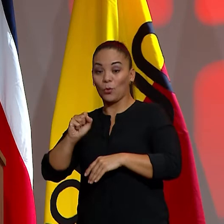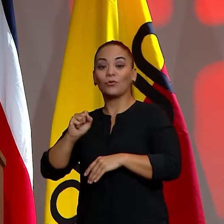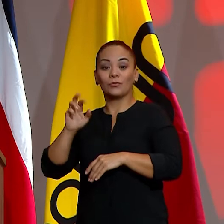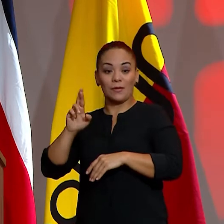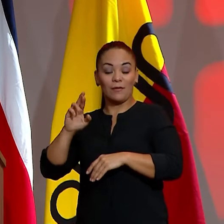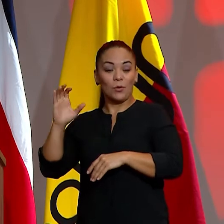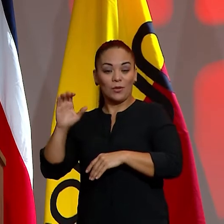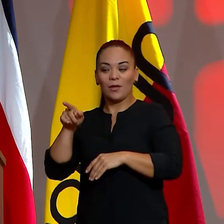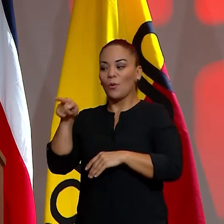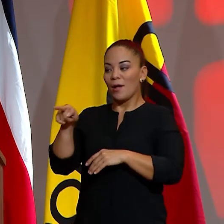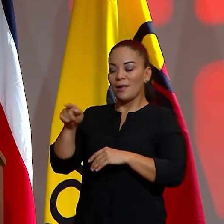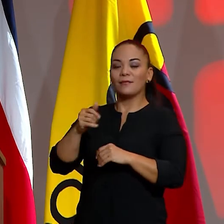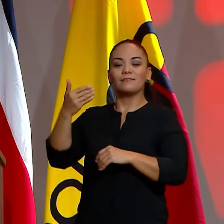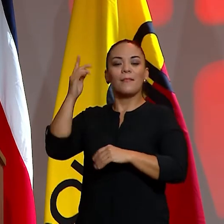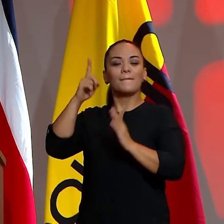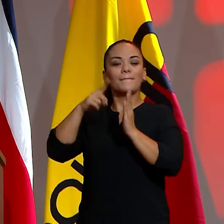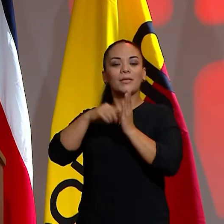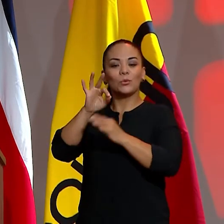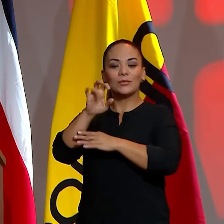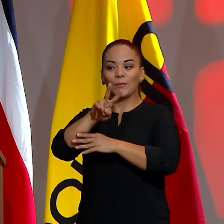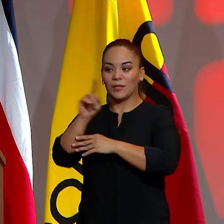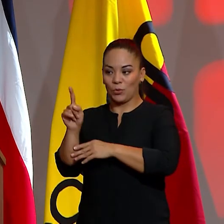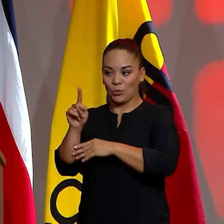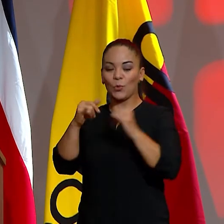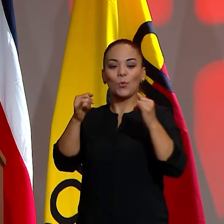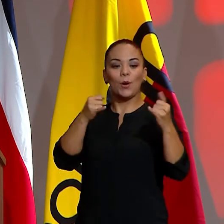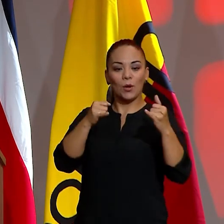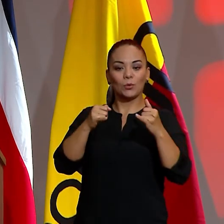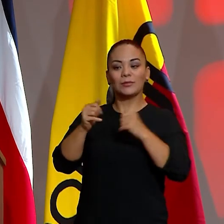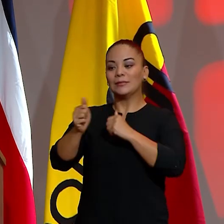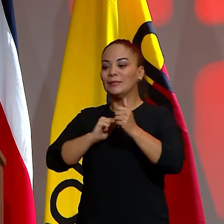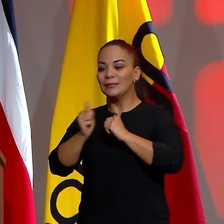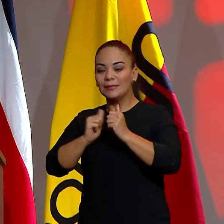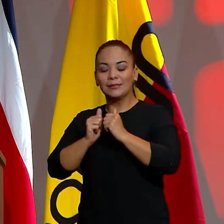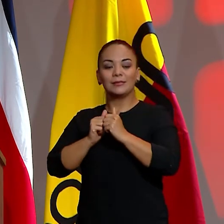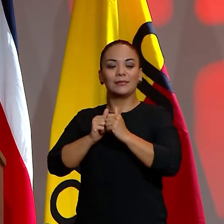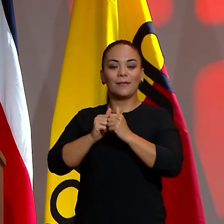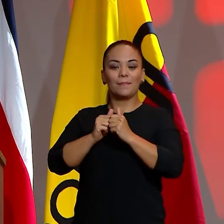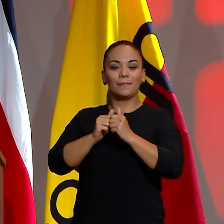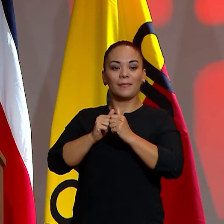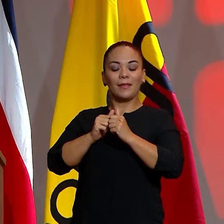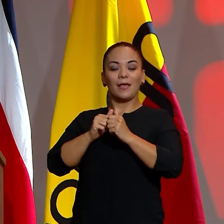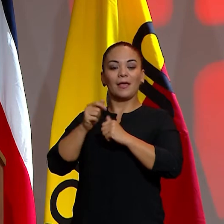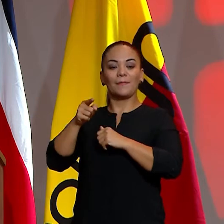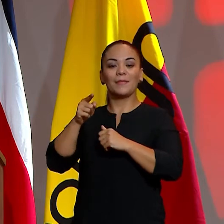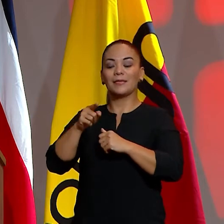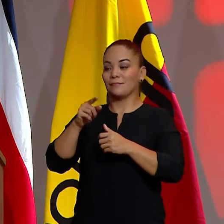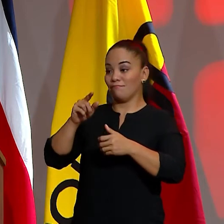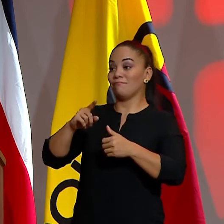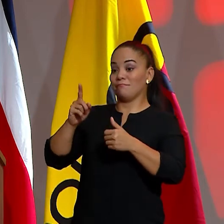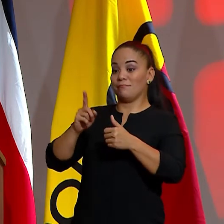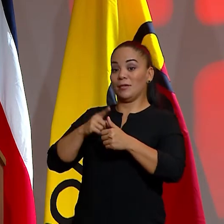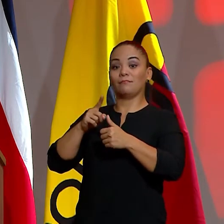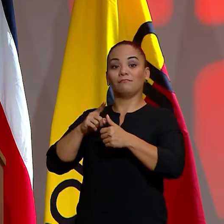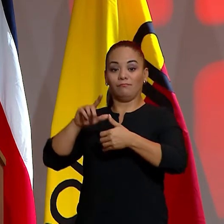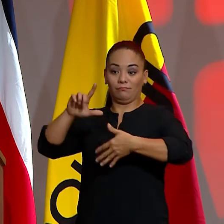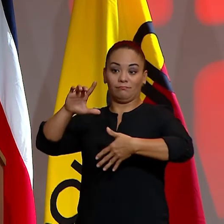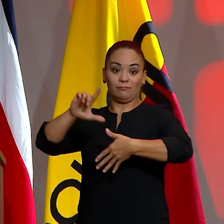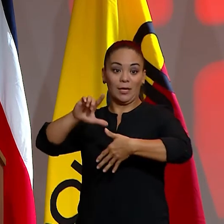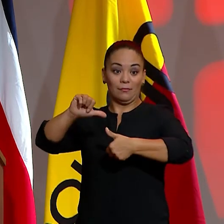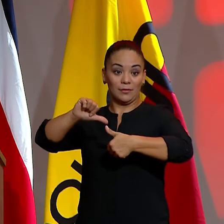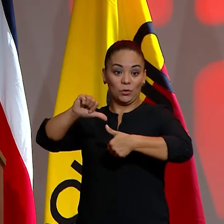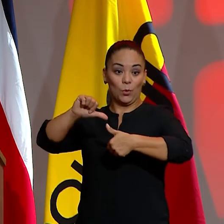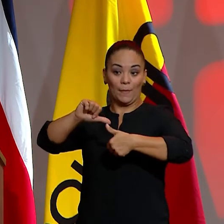lo fue en 1921 en los Juegos Atléticos de la Independencia del Centenario de Centroamérica en Guatemala.